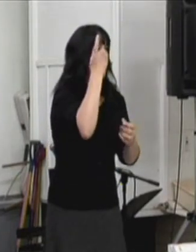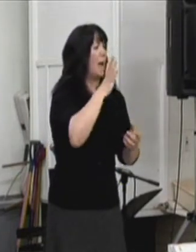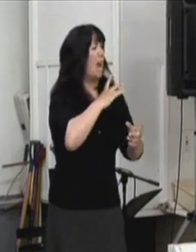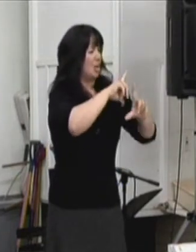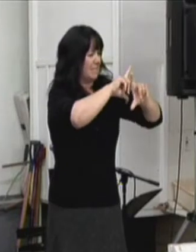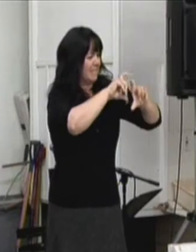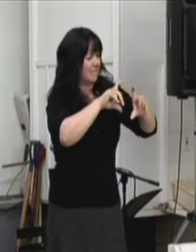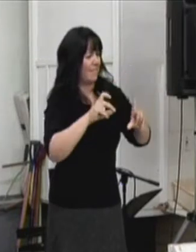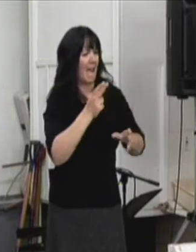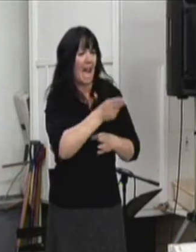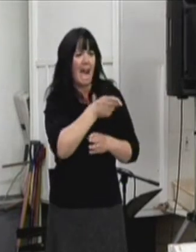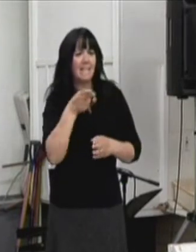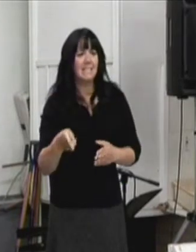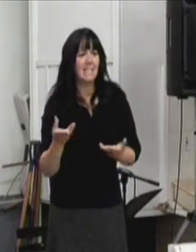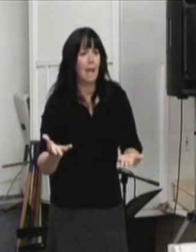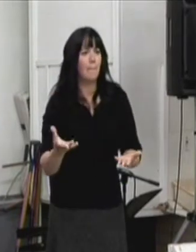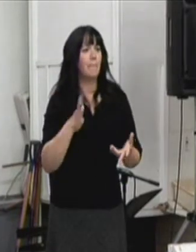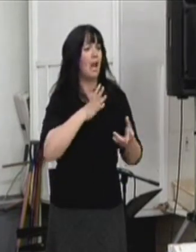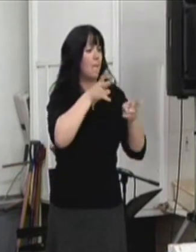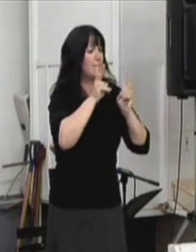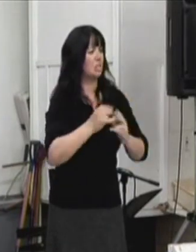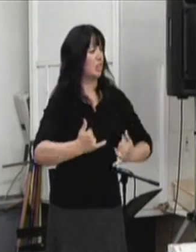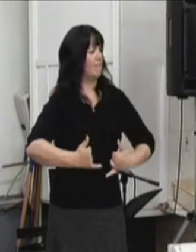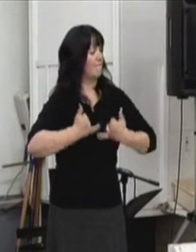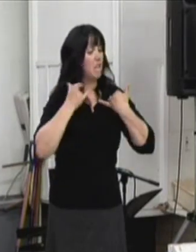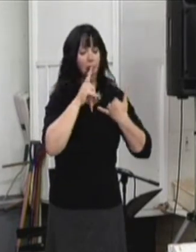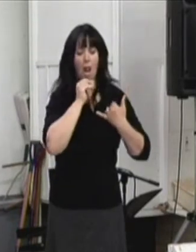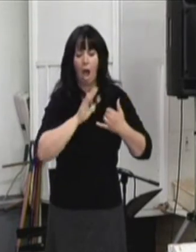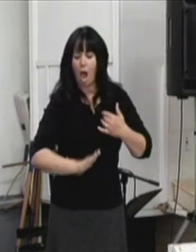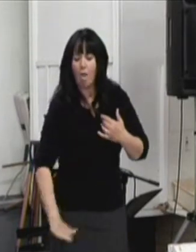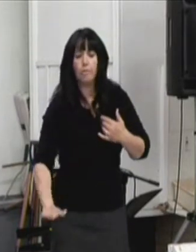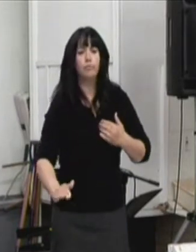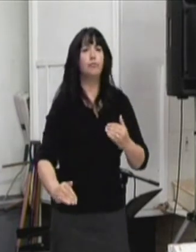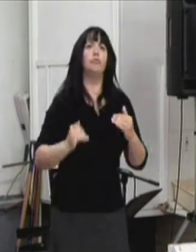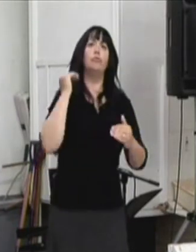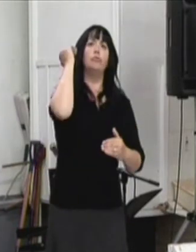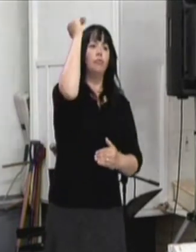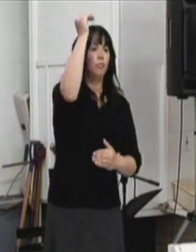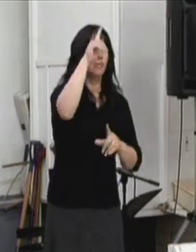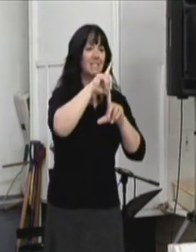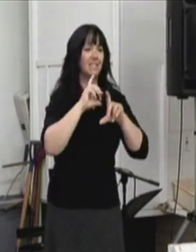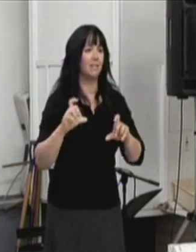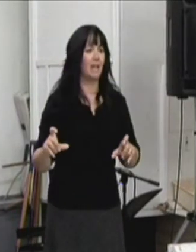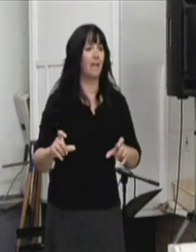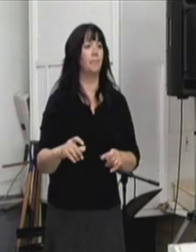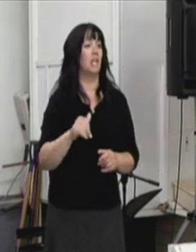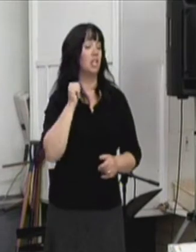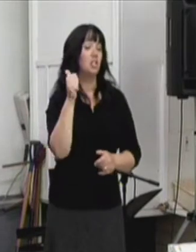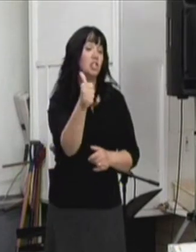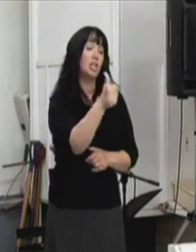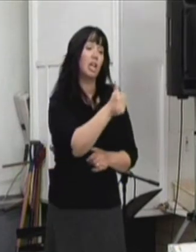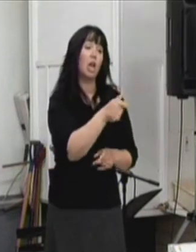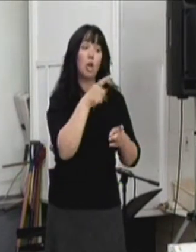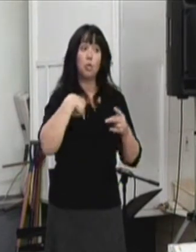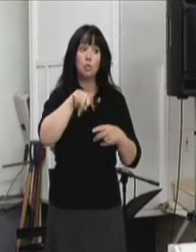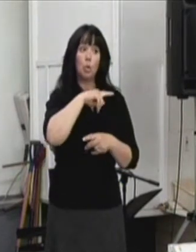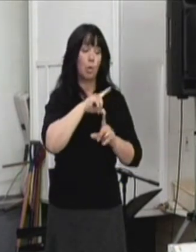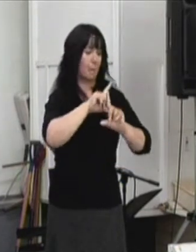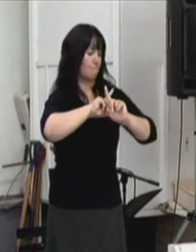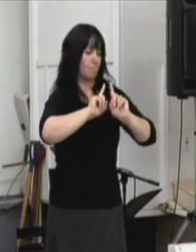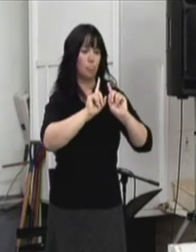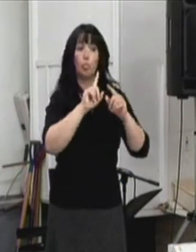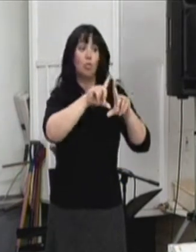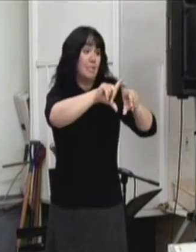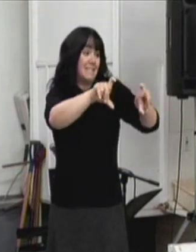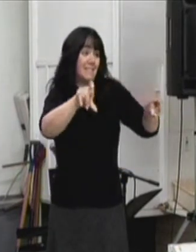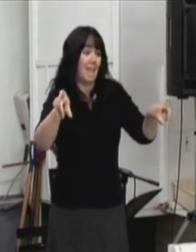types de handicap avec lesquels vivent des personnes de tout âge. Chacun et chacune de nous est différente, et